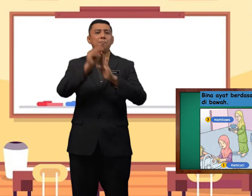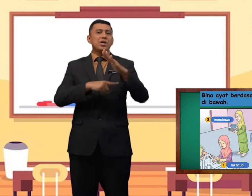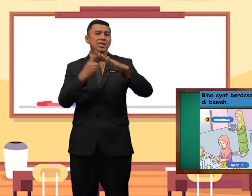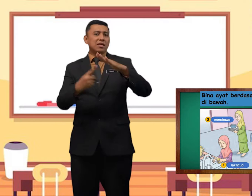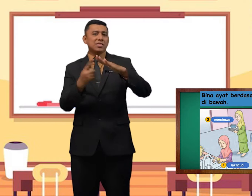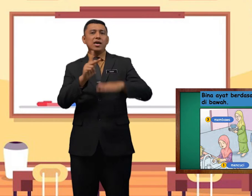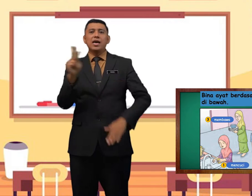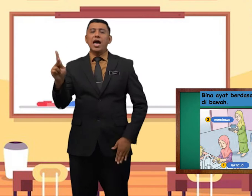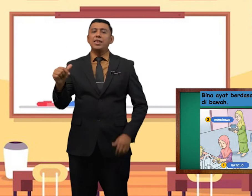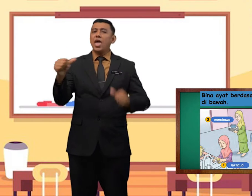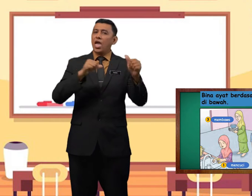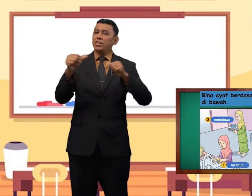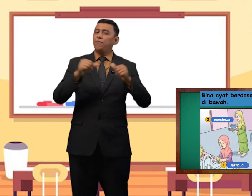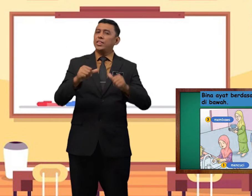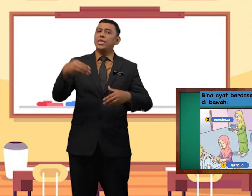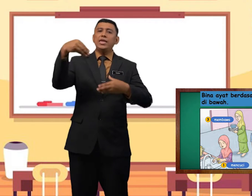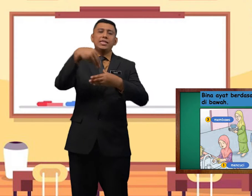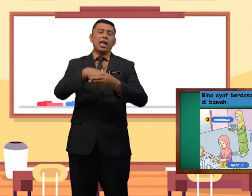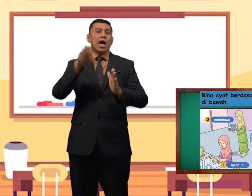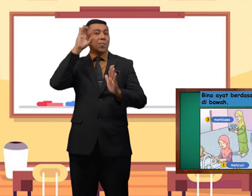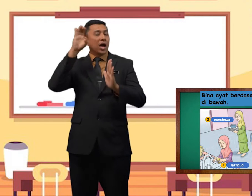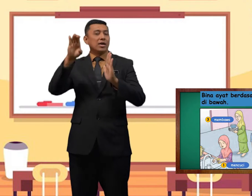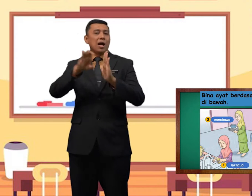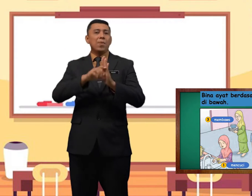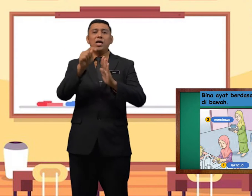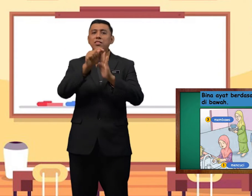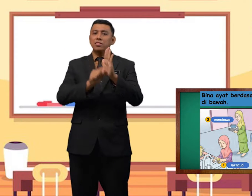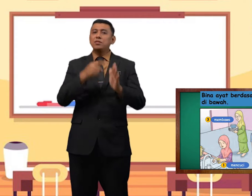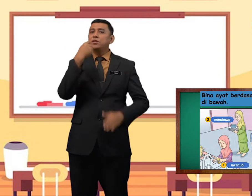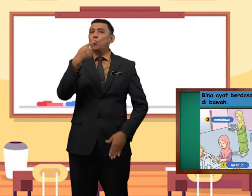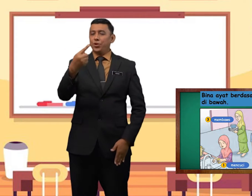berdasarkan aktiviti dalam gambar tersebut.